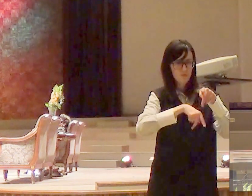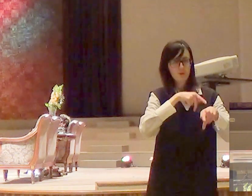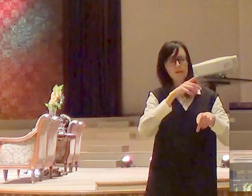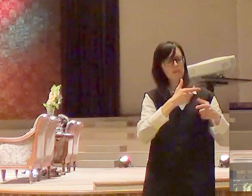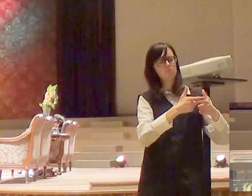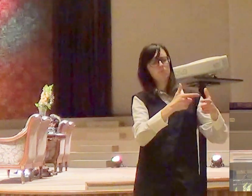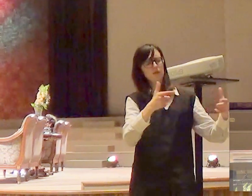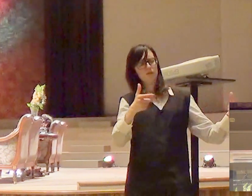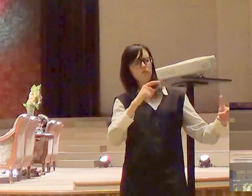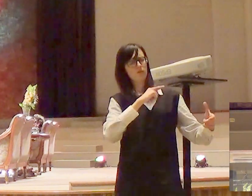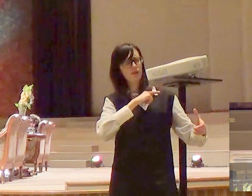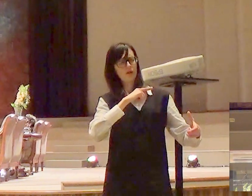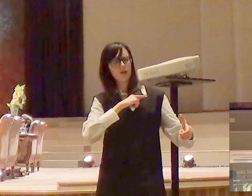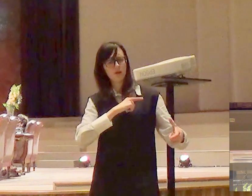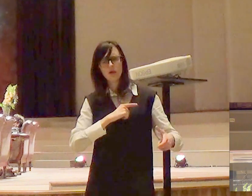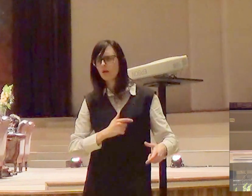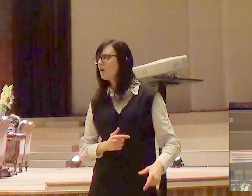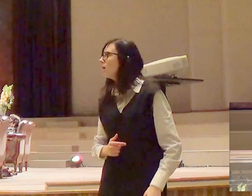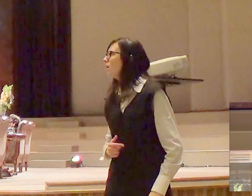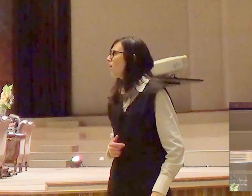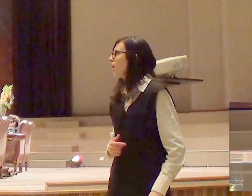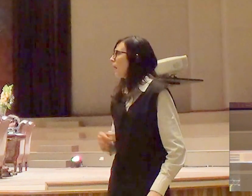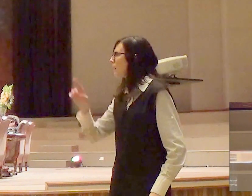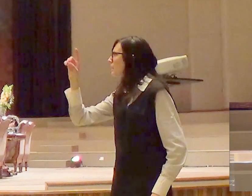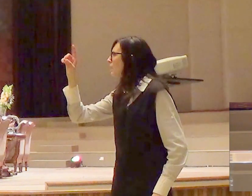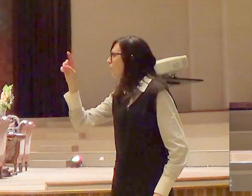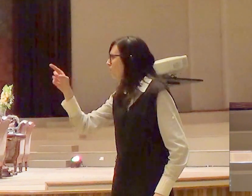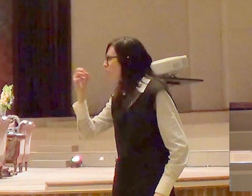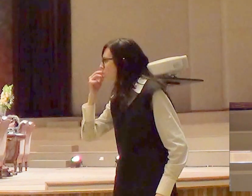povo temeu e se afastou desses homens